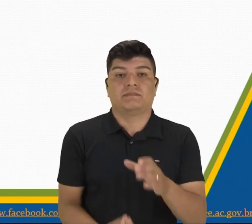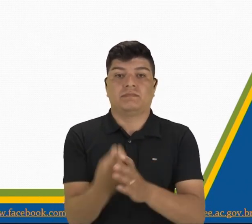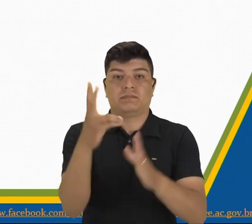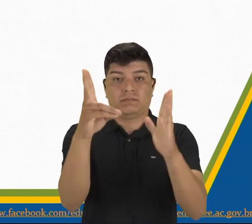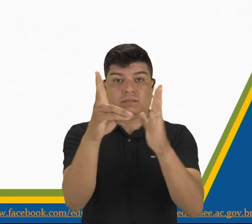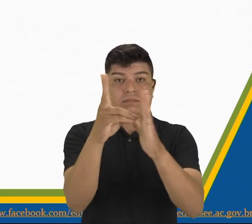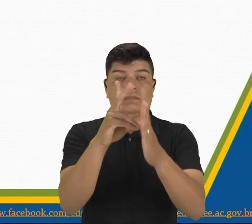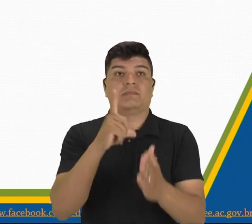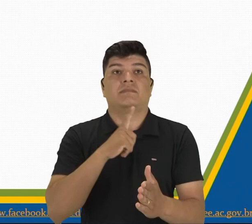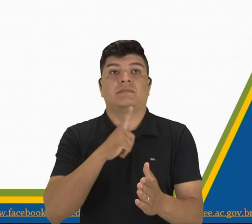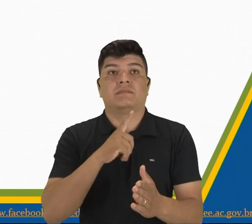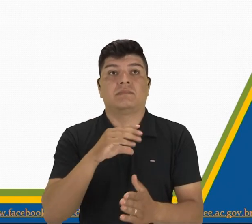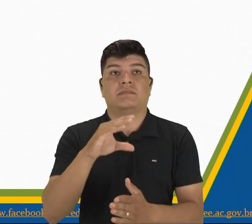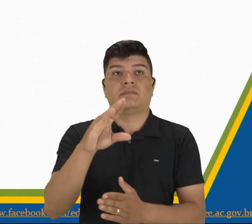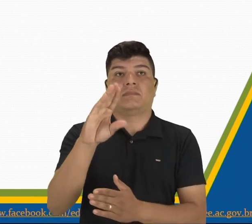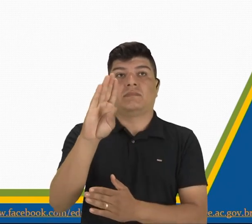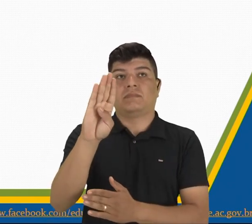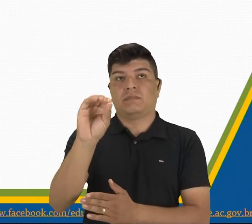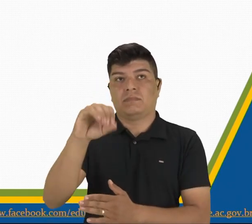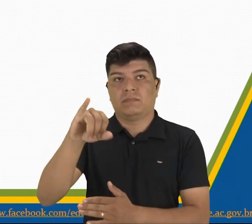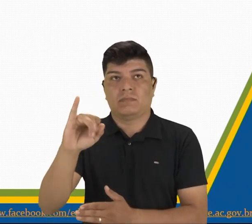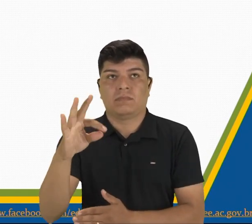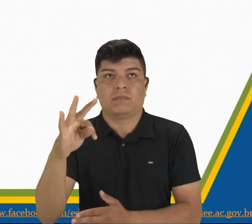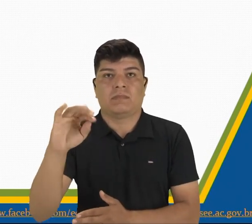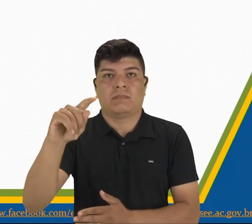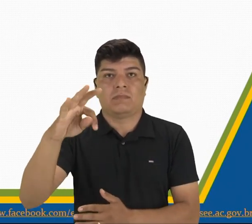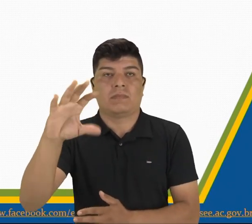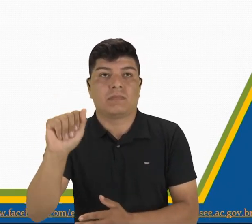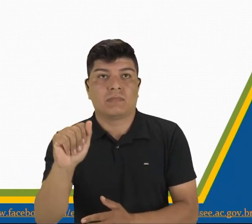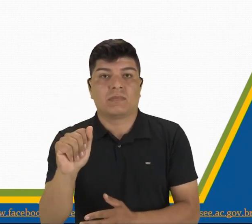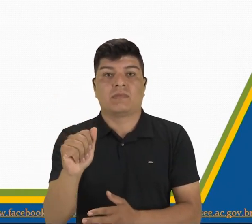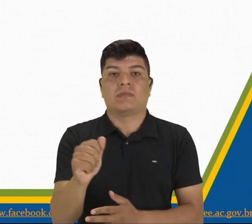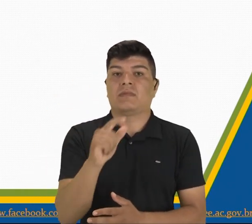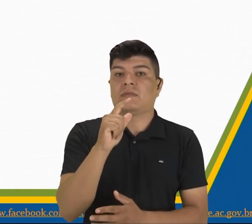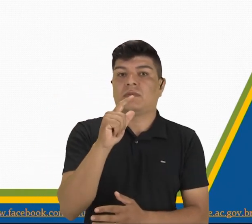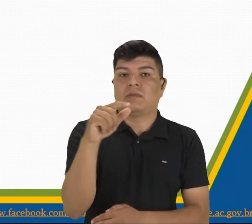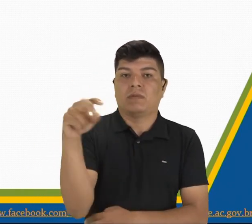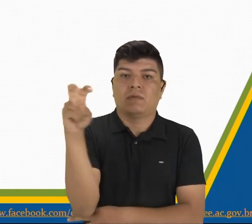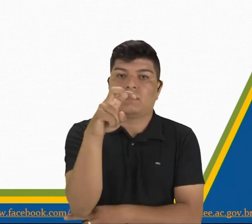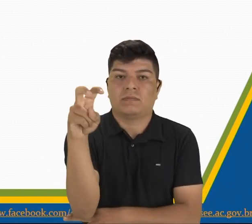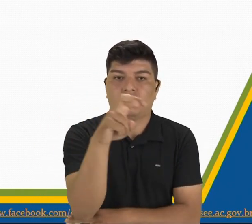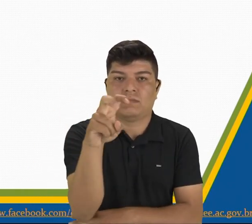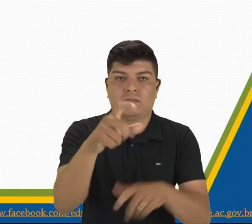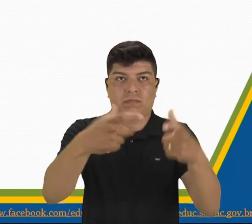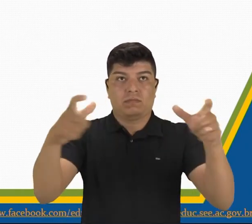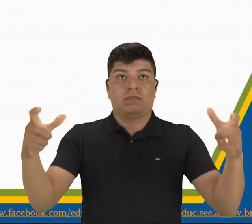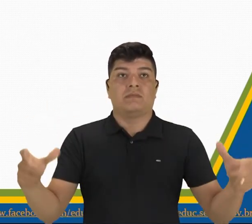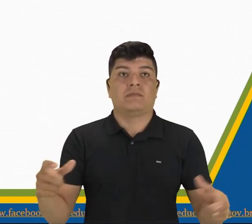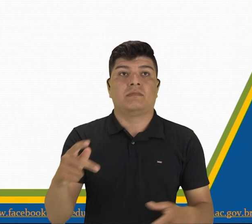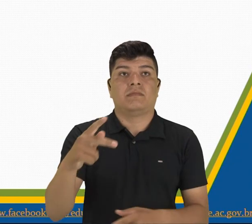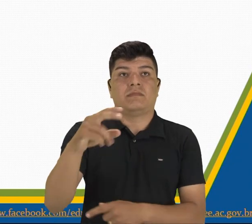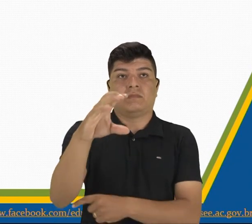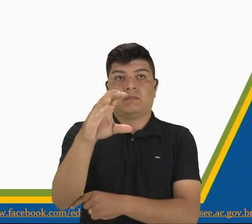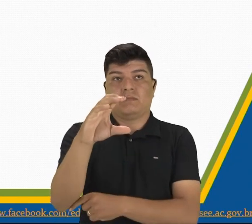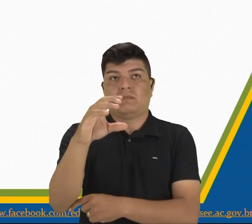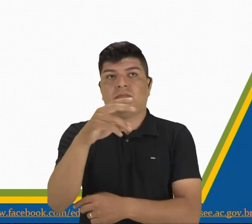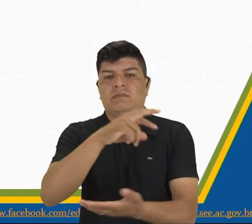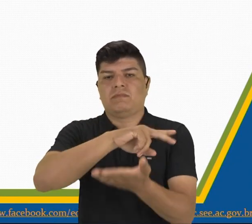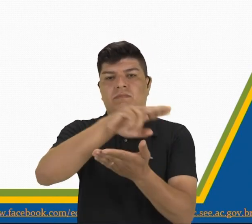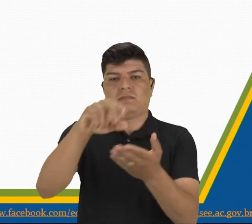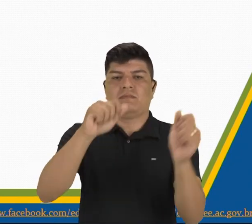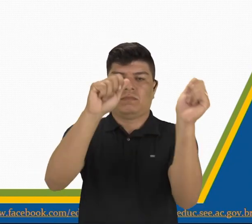indígena. Nos trae el boi tatá, cobra grande o boiuna, curupira, mapinguari,